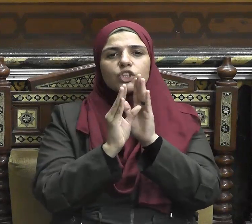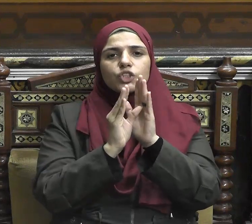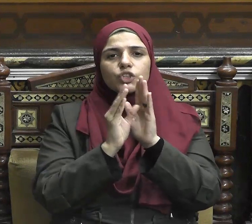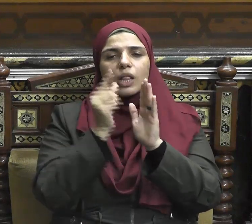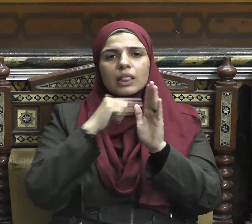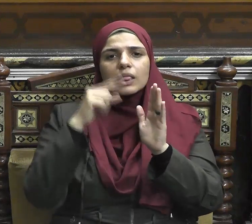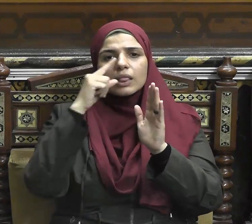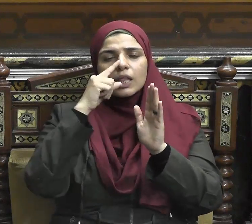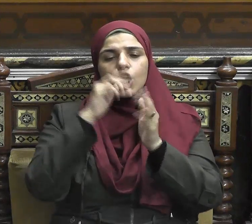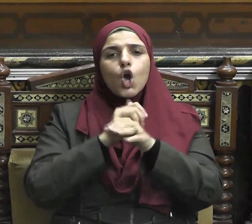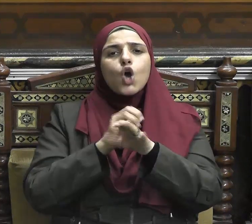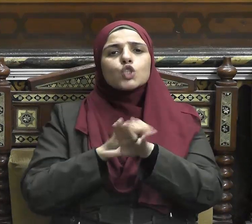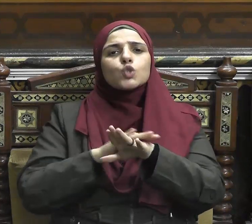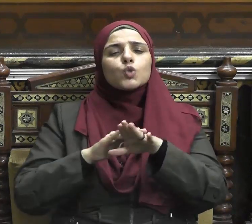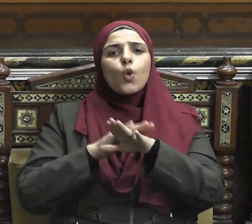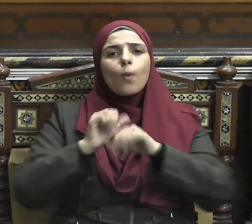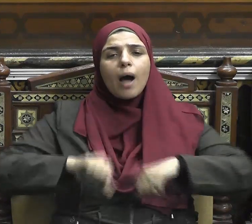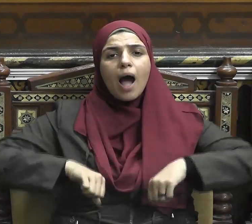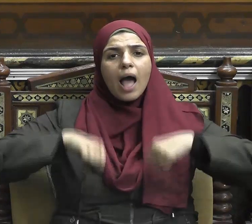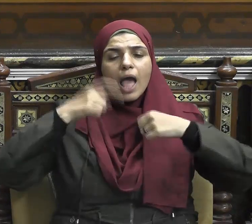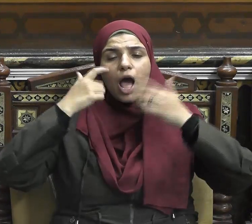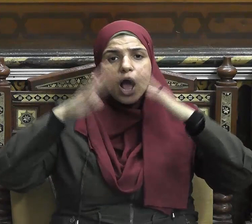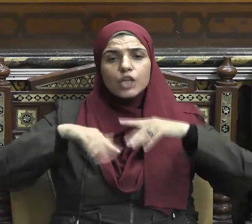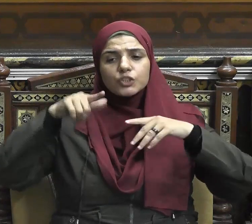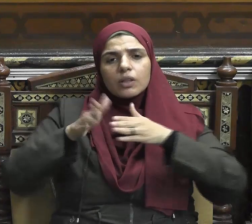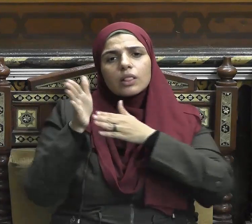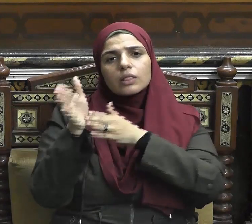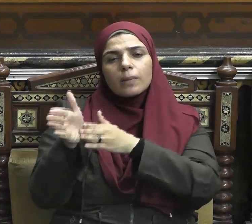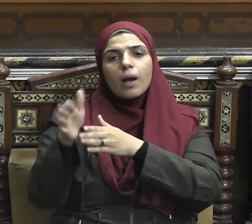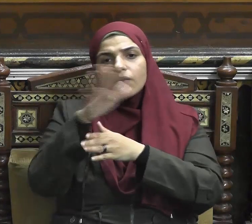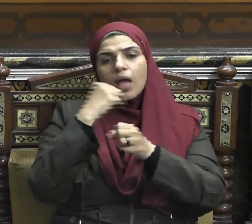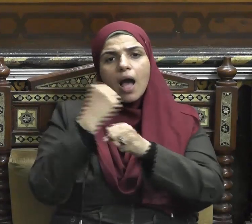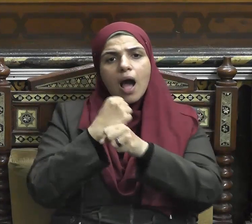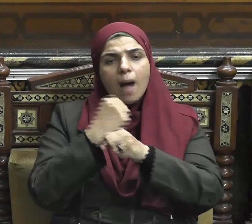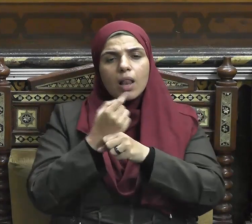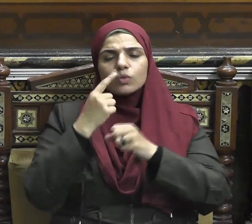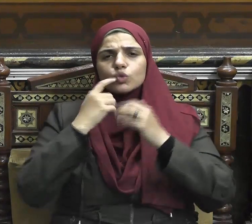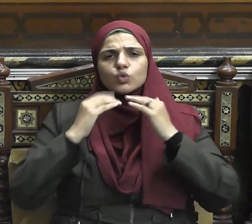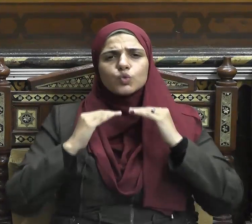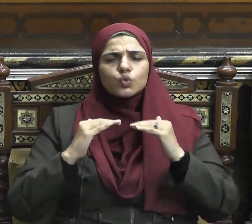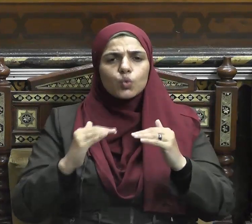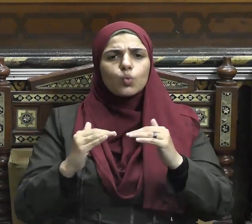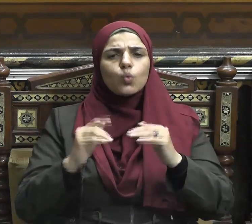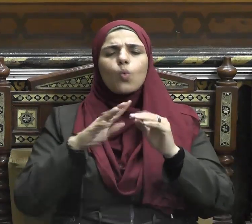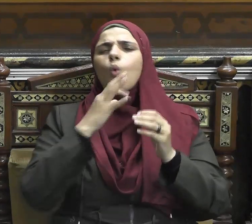جميعاً ورأفة ورحمة وجمال مع الكون كله